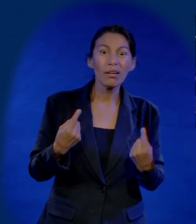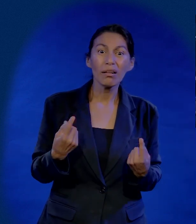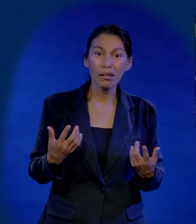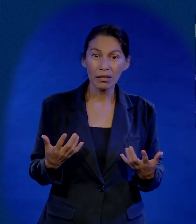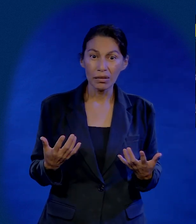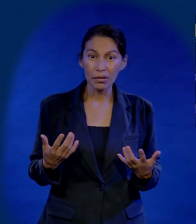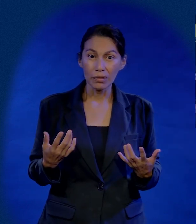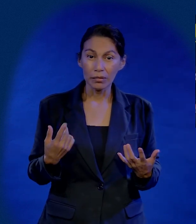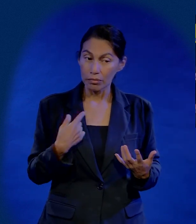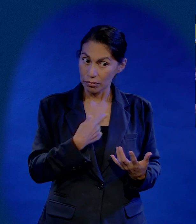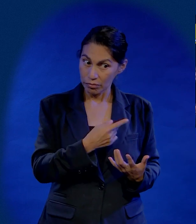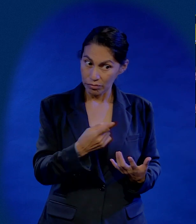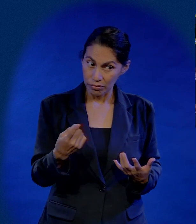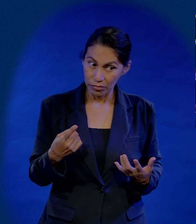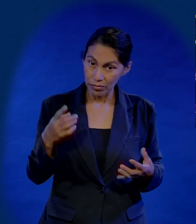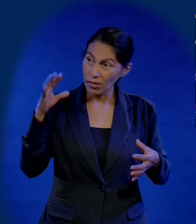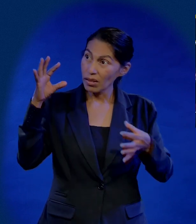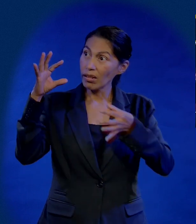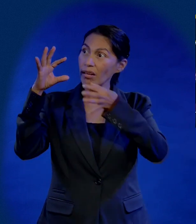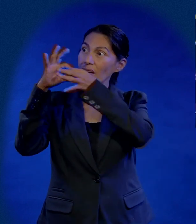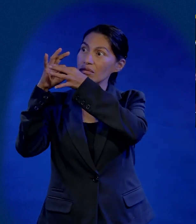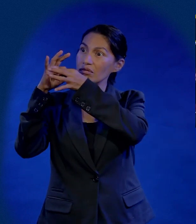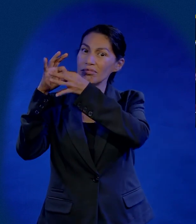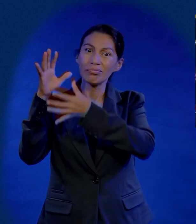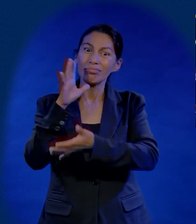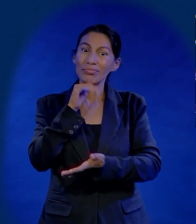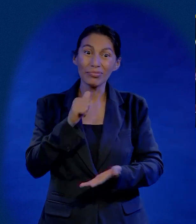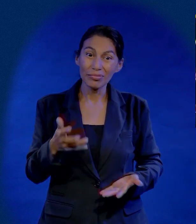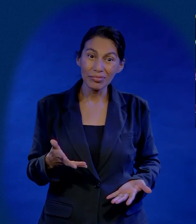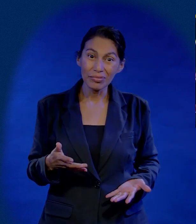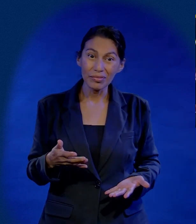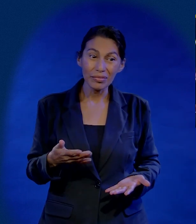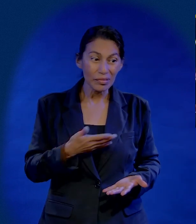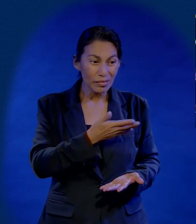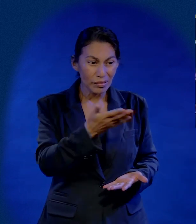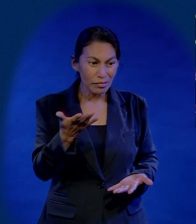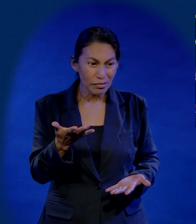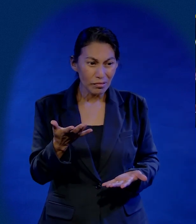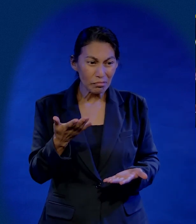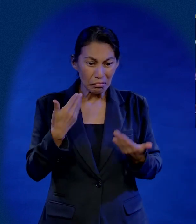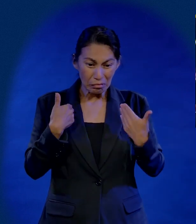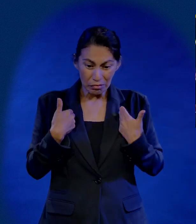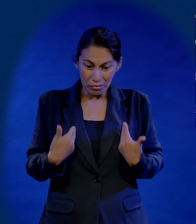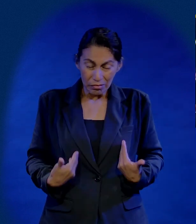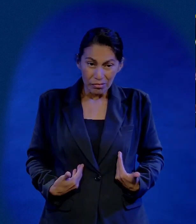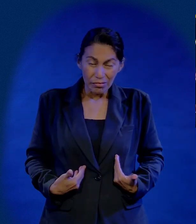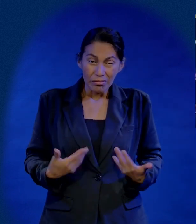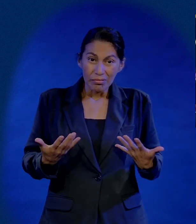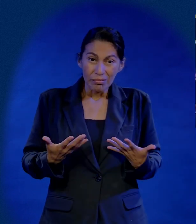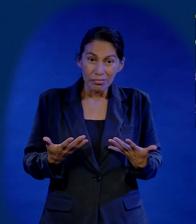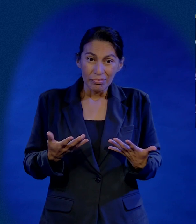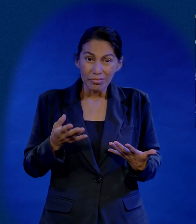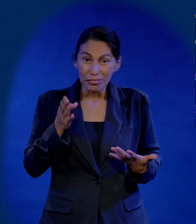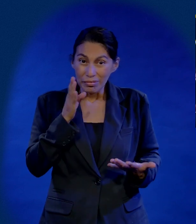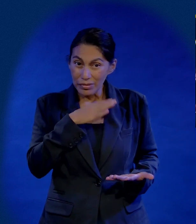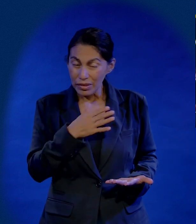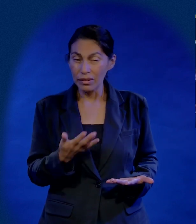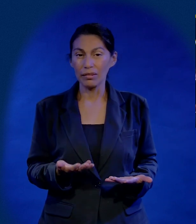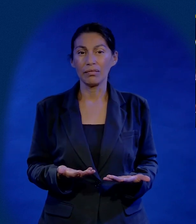¿Qué están viendo? Que no estamos logrando conectarlos con nuestra